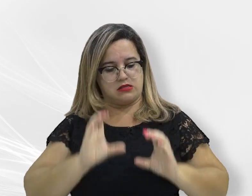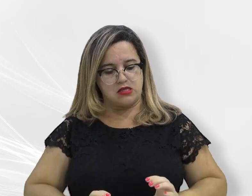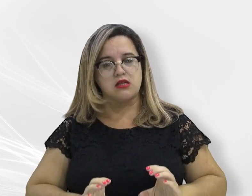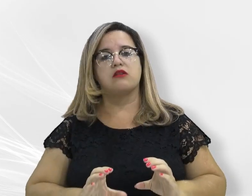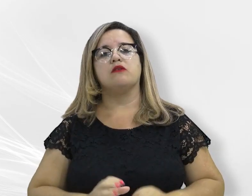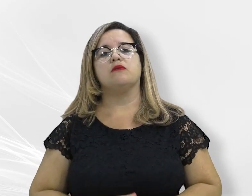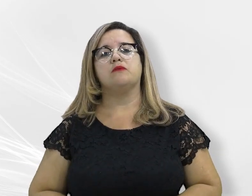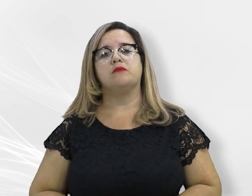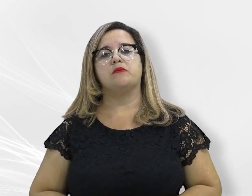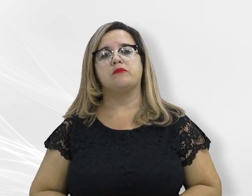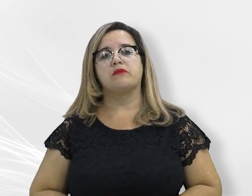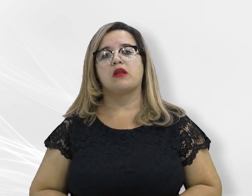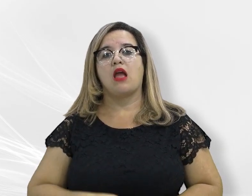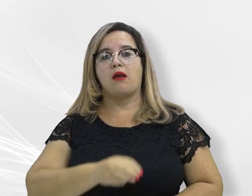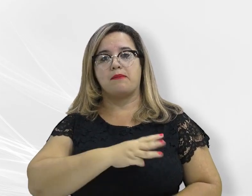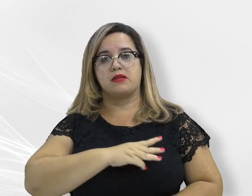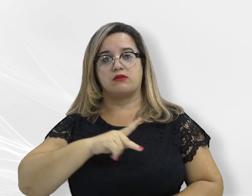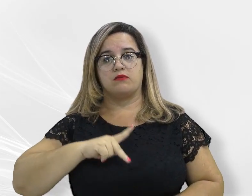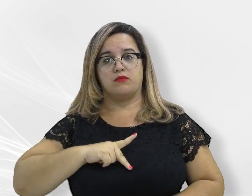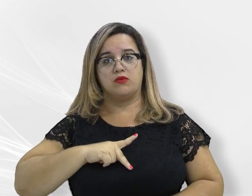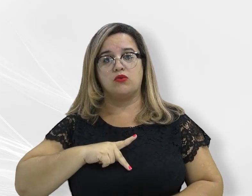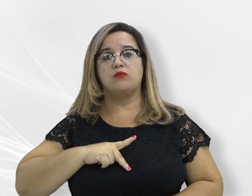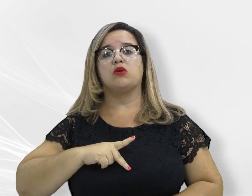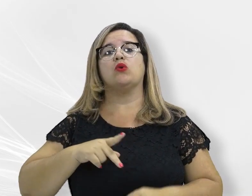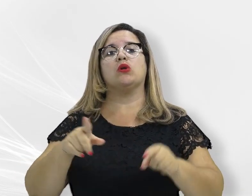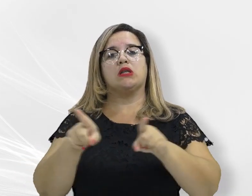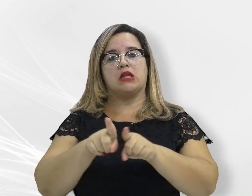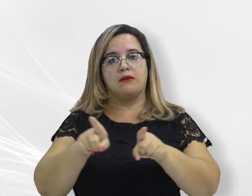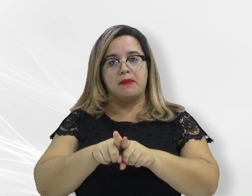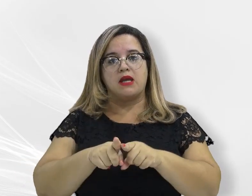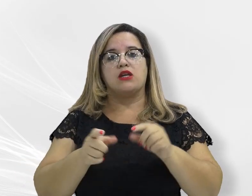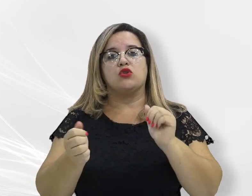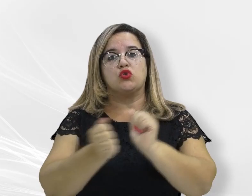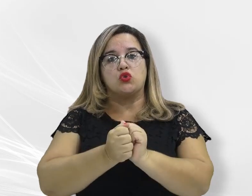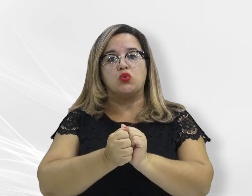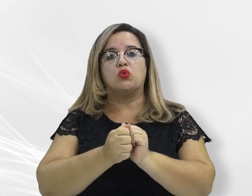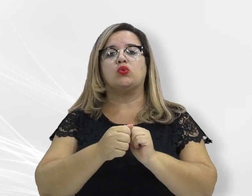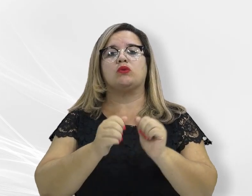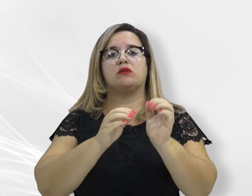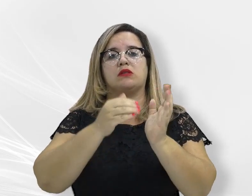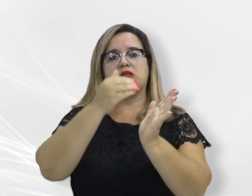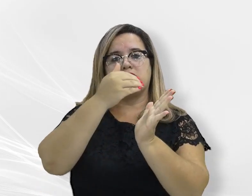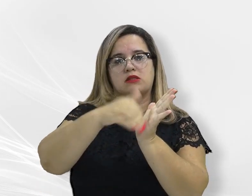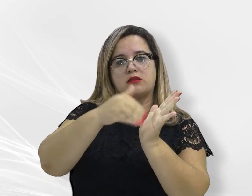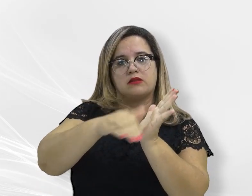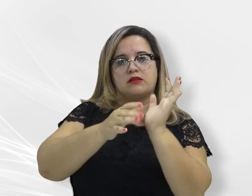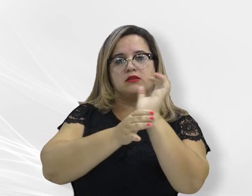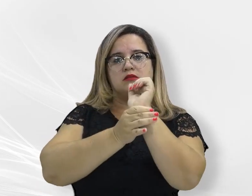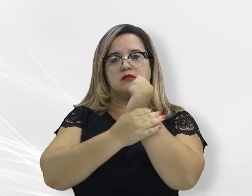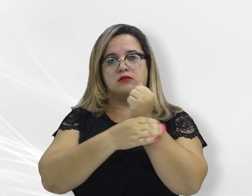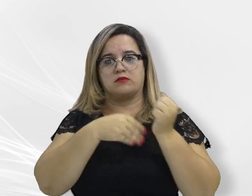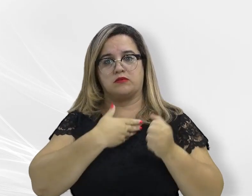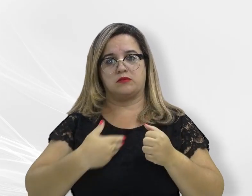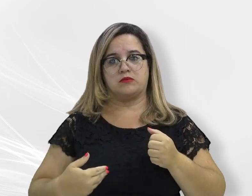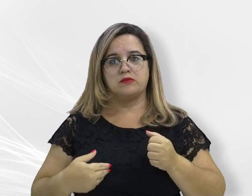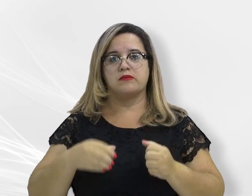Ministério Público Estadual, o CIR é composto pela Secretaria de Estado de Segurança Pública, Secretaria de Estado de Fazenda,